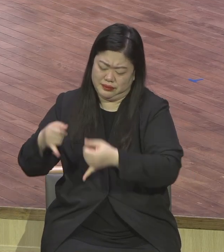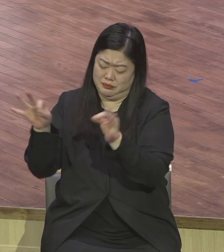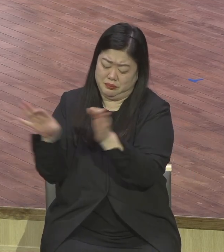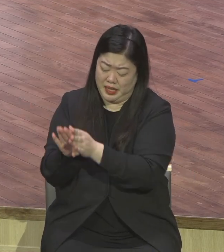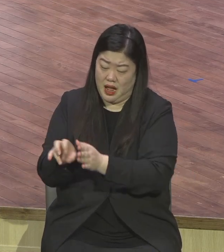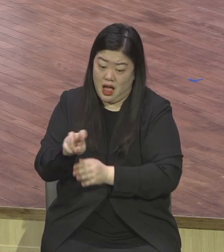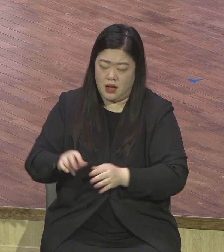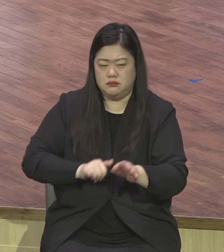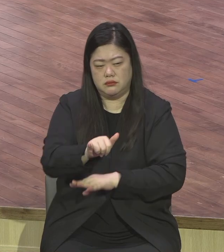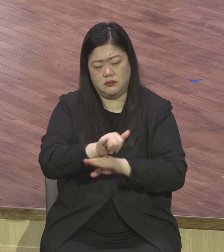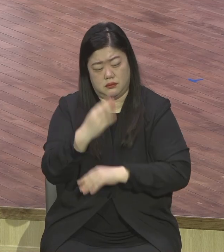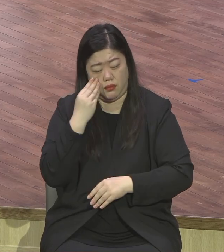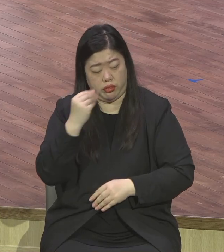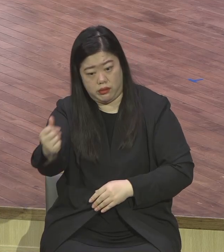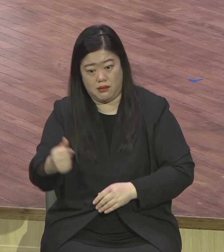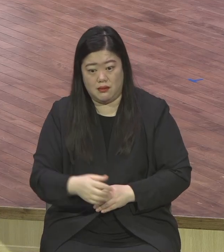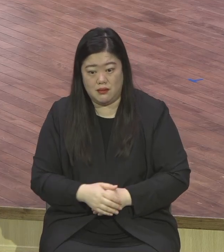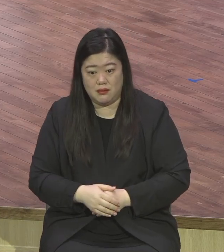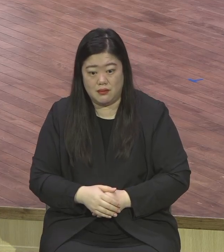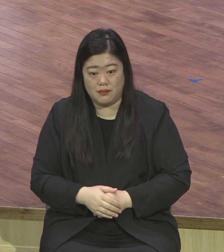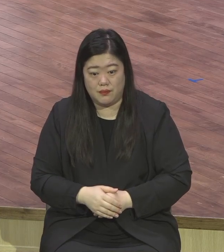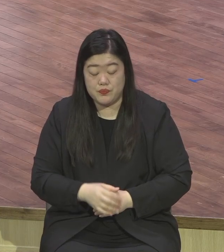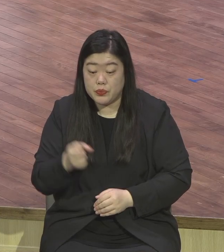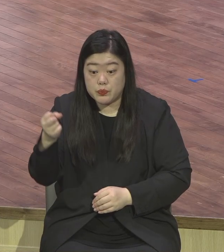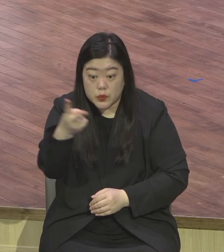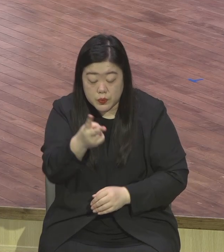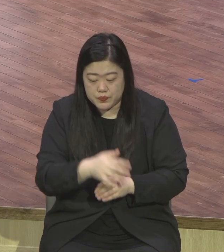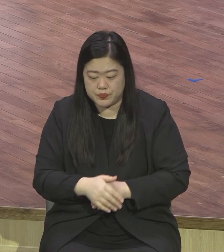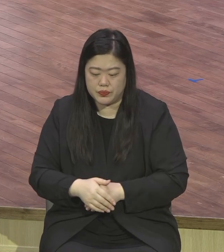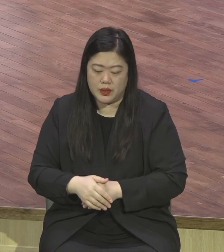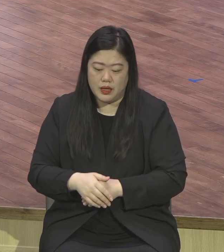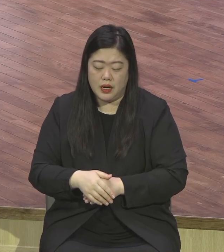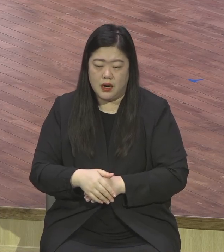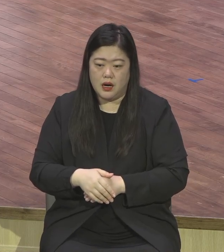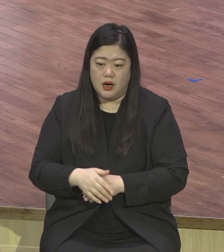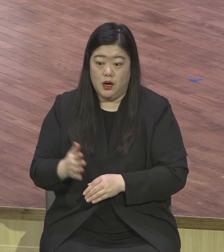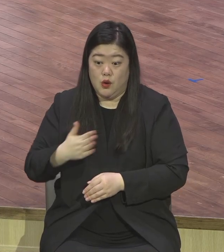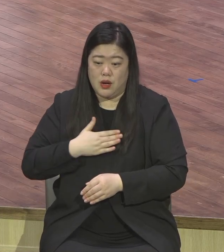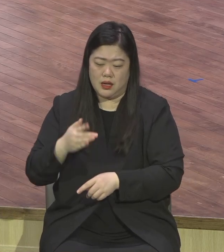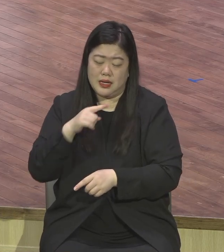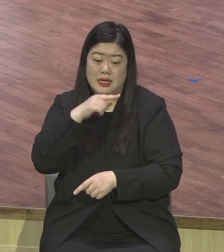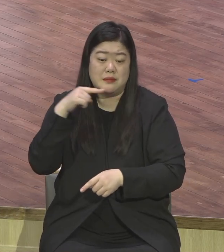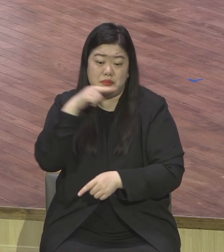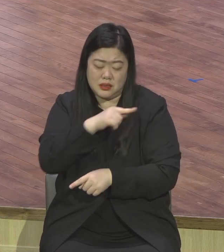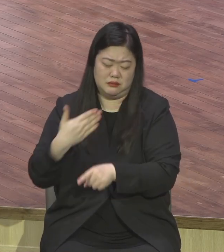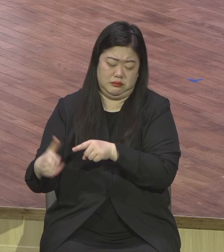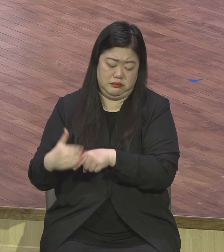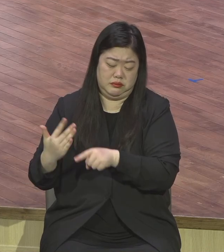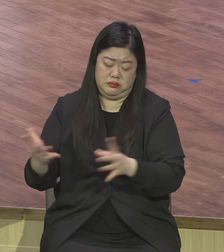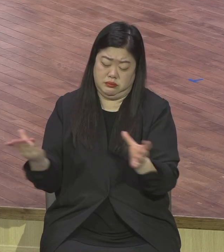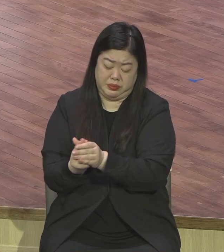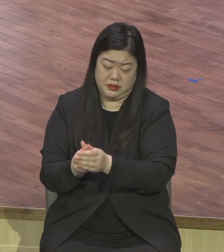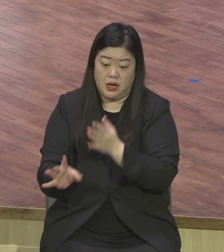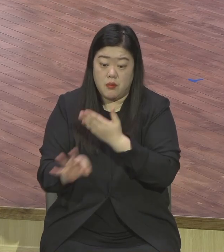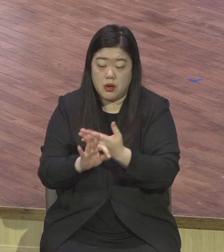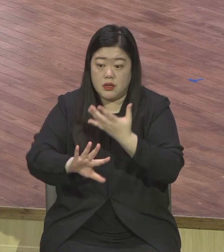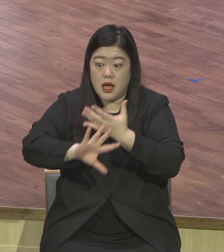아직도가 필요해요. 그래서 그런 현장들을 우리가 헌당하면 다 모든 미래를 쓸 수 있어요. 국내외적으로 그냥